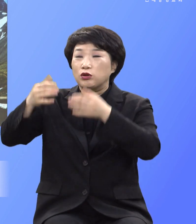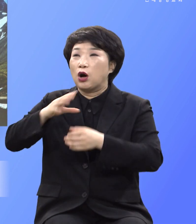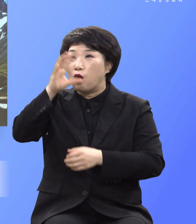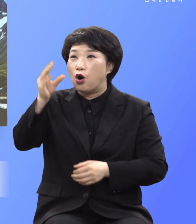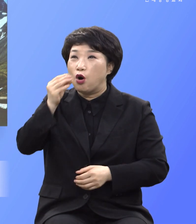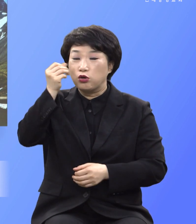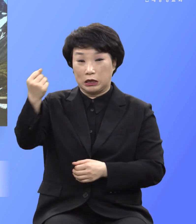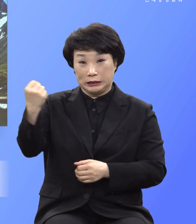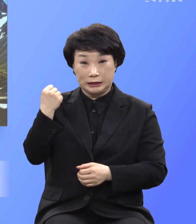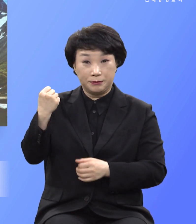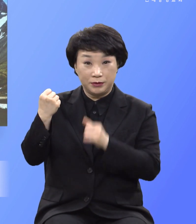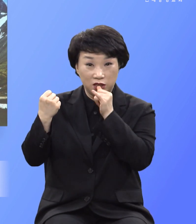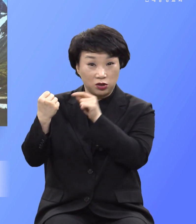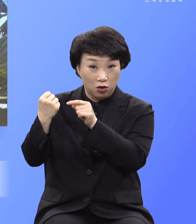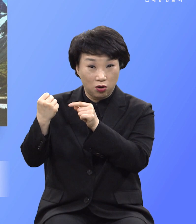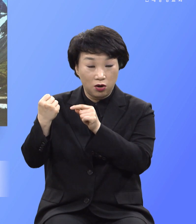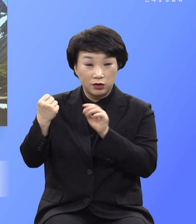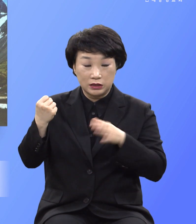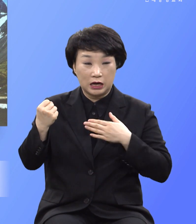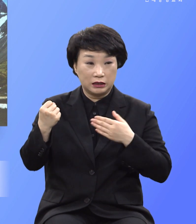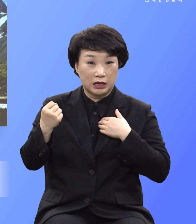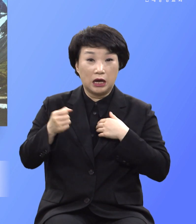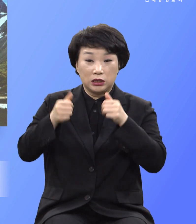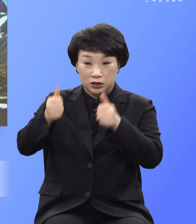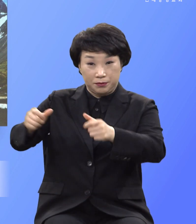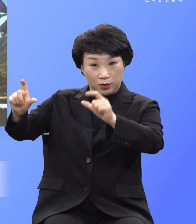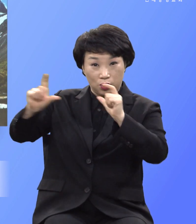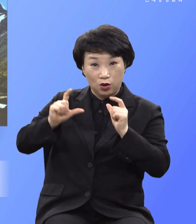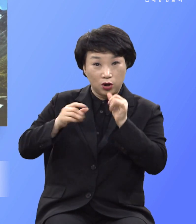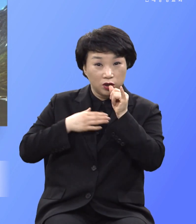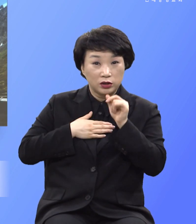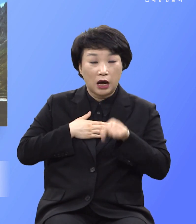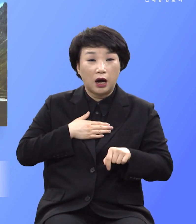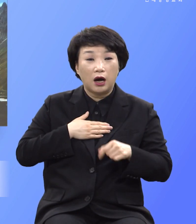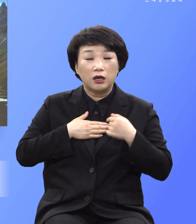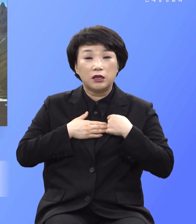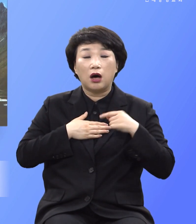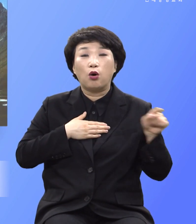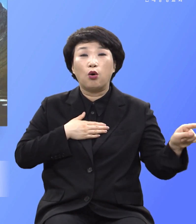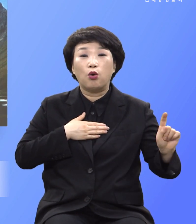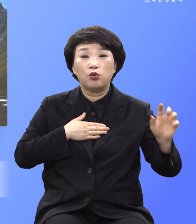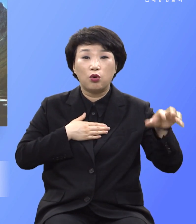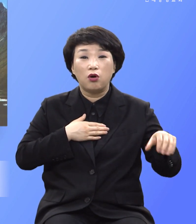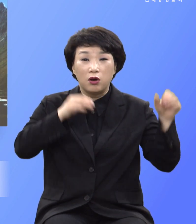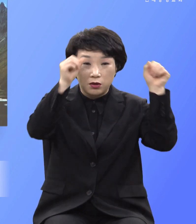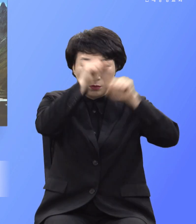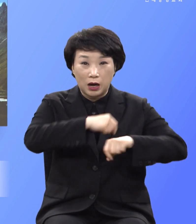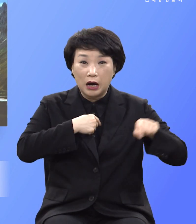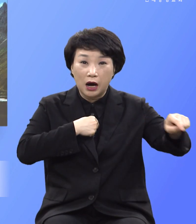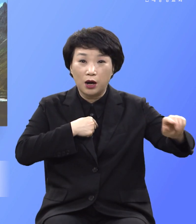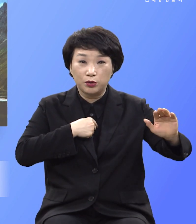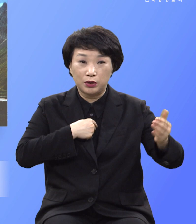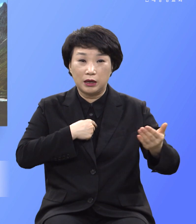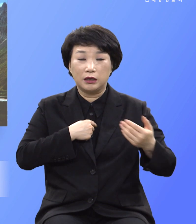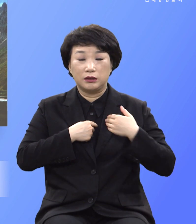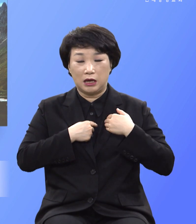강력한 힘으로 너를 심판하여 너는 멸망에 처할 것이니 회개해서